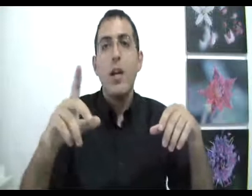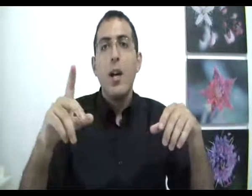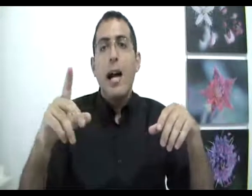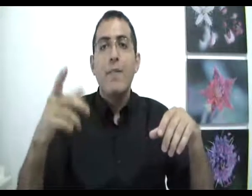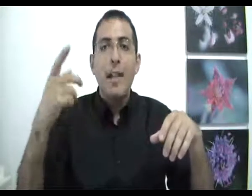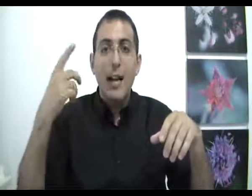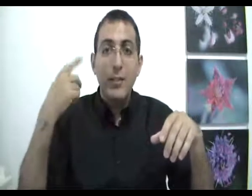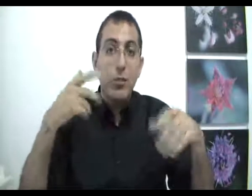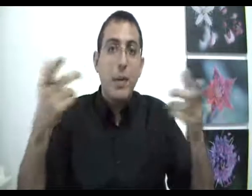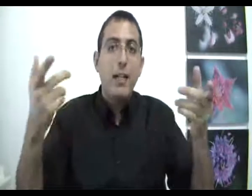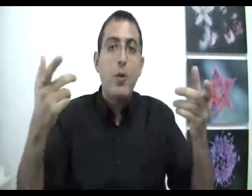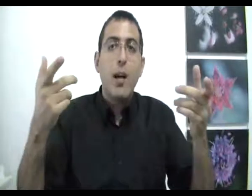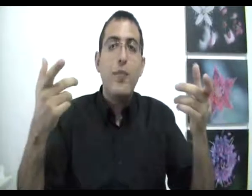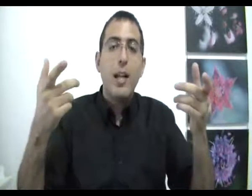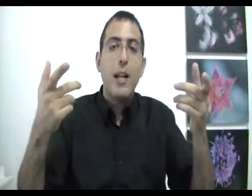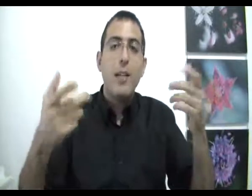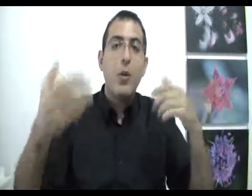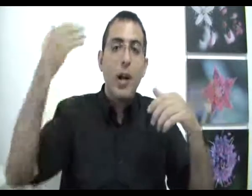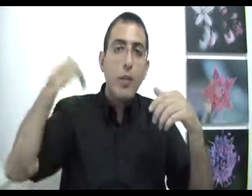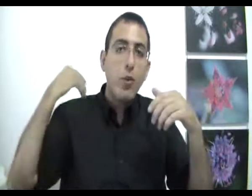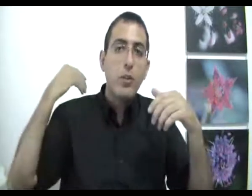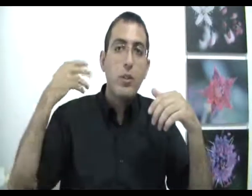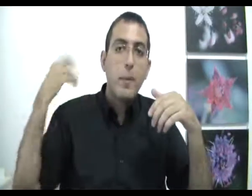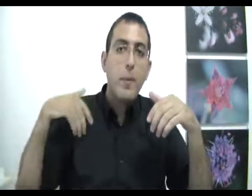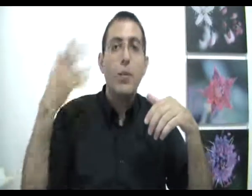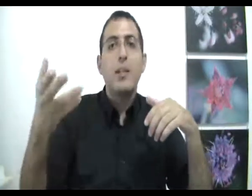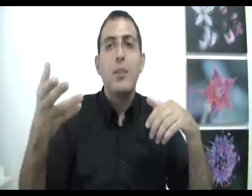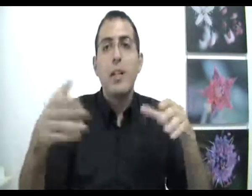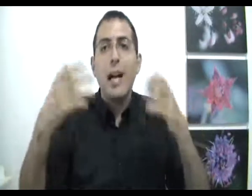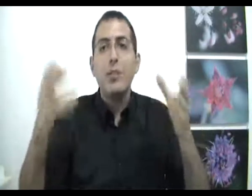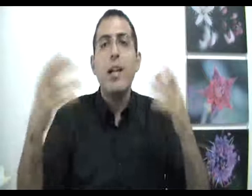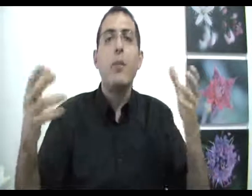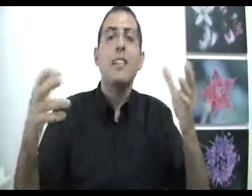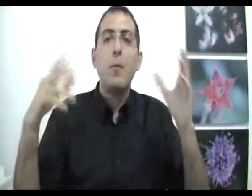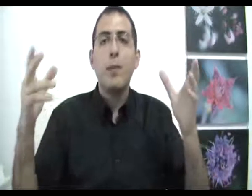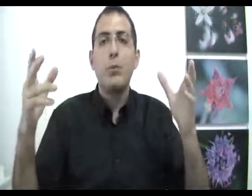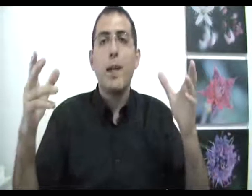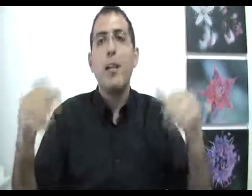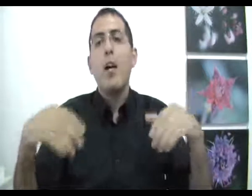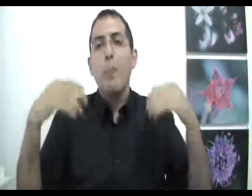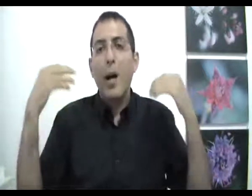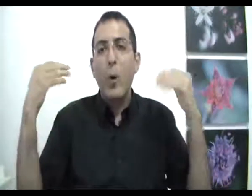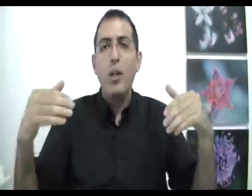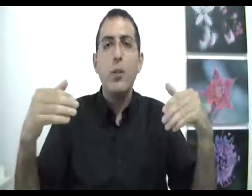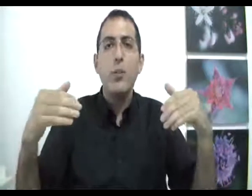אבל זאת אומרת לכאורה אפשר להגיד הכוח הראשון שממנו נוצר רצון הרי הרצון הרי נוצר ממשהו זאת אומרת ברור לנו